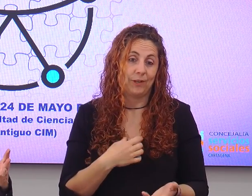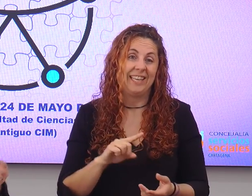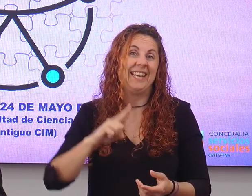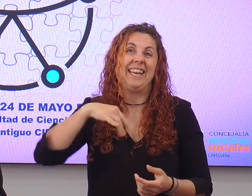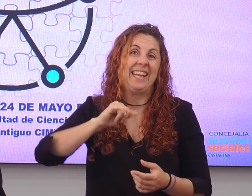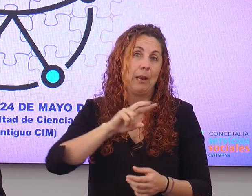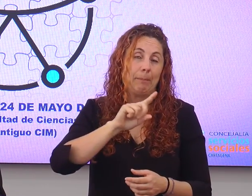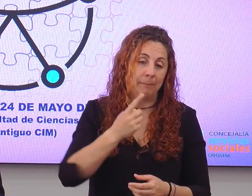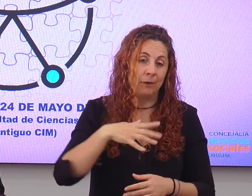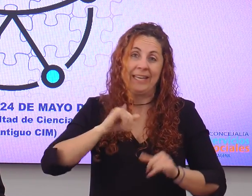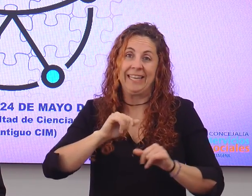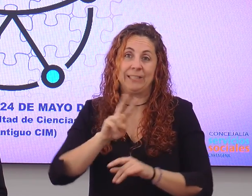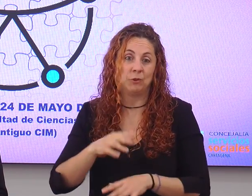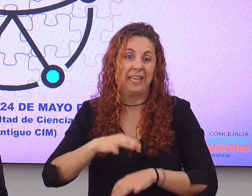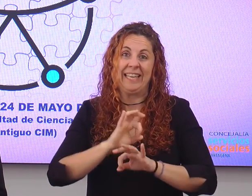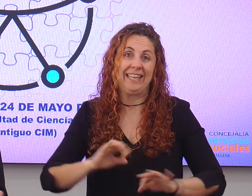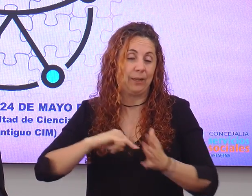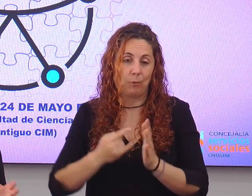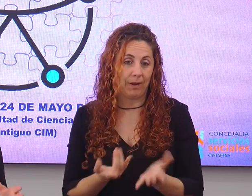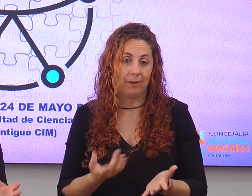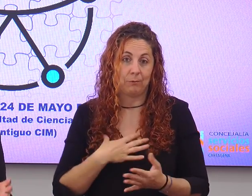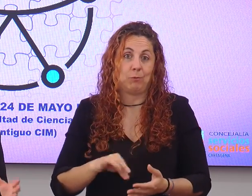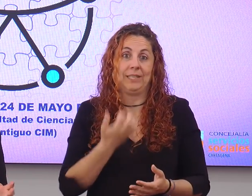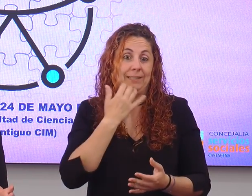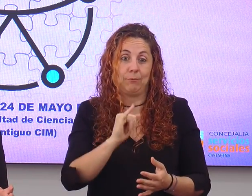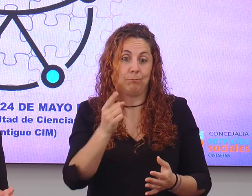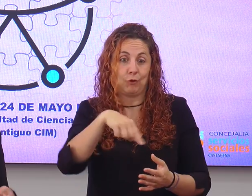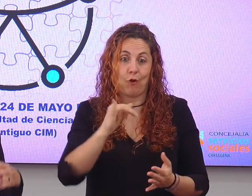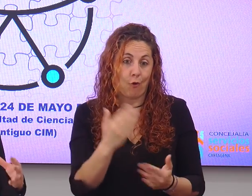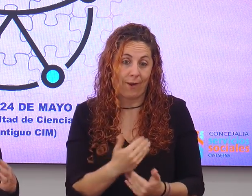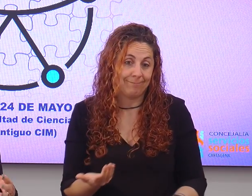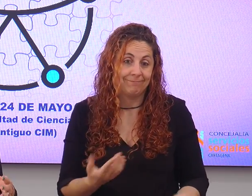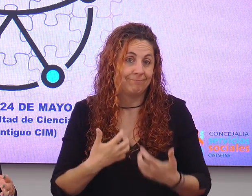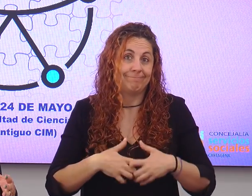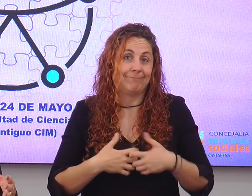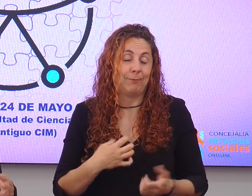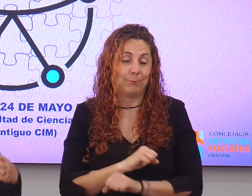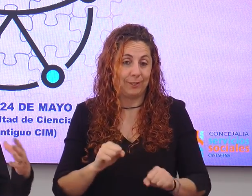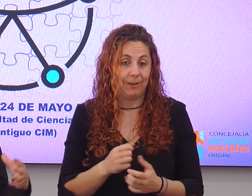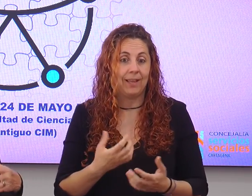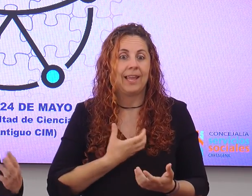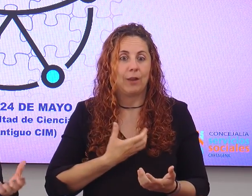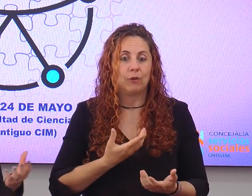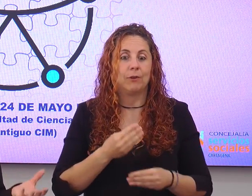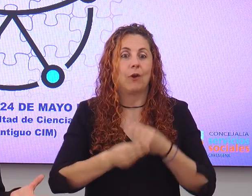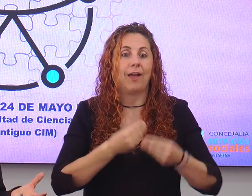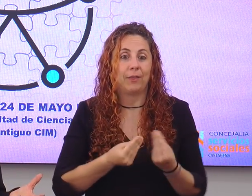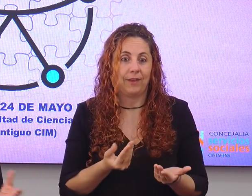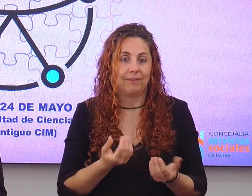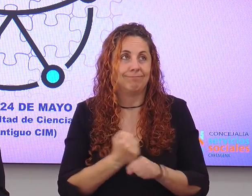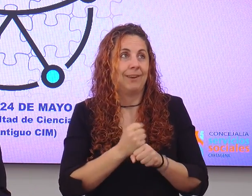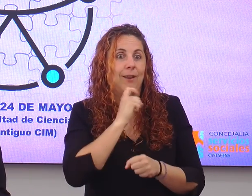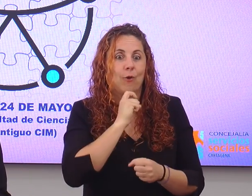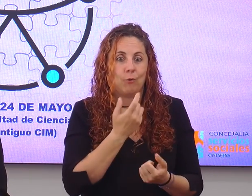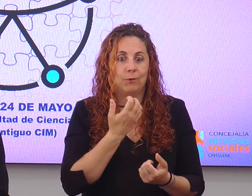el segundo plan, ni ningún plan. No habría posibilidad de que esto funcionara, de que el ayuntamiento pudiese realizar su tarea,